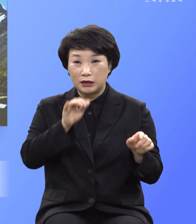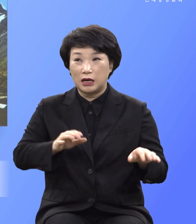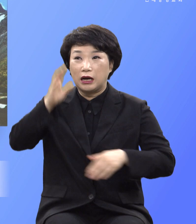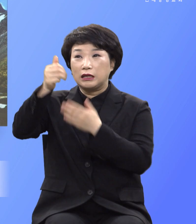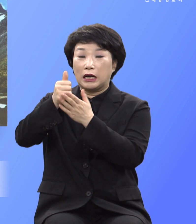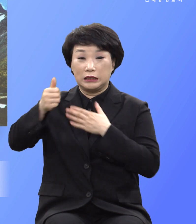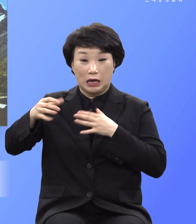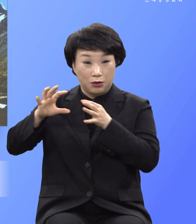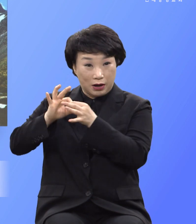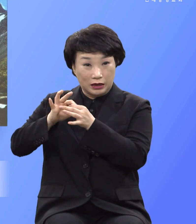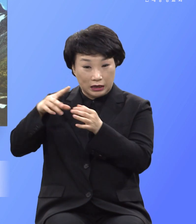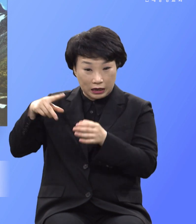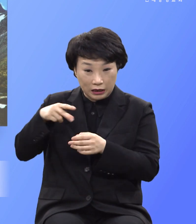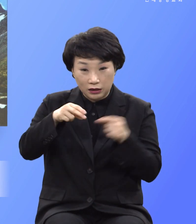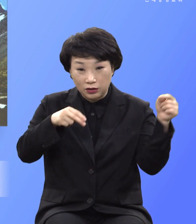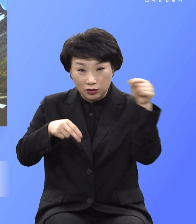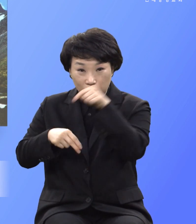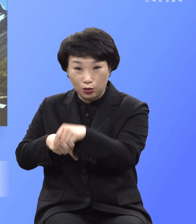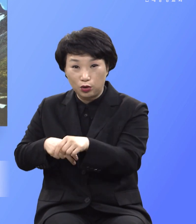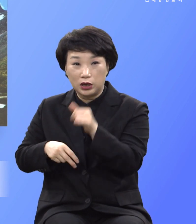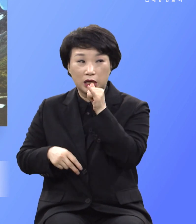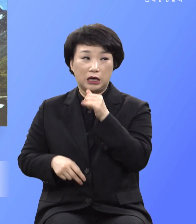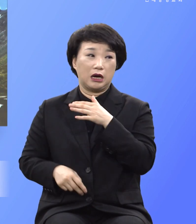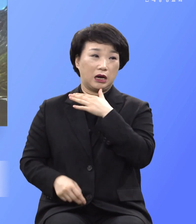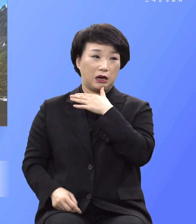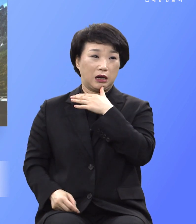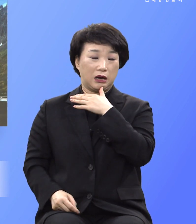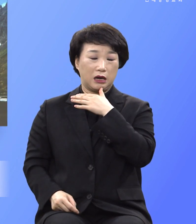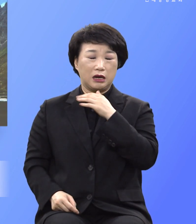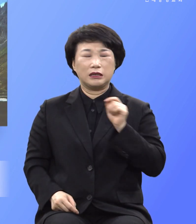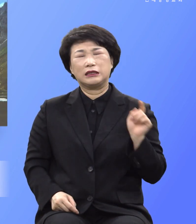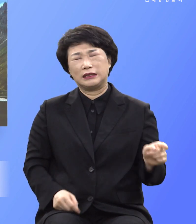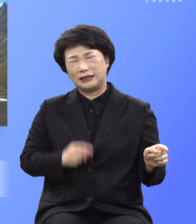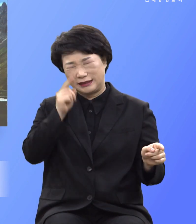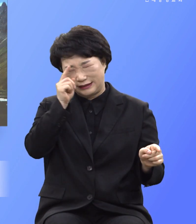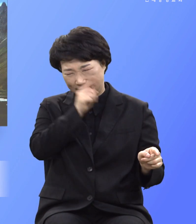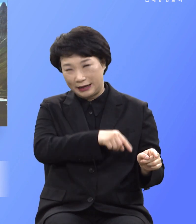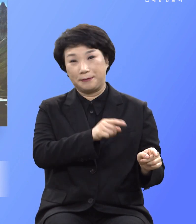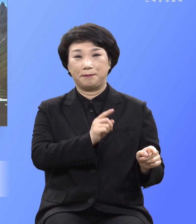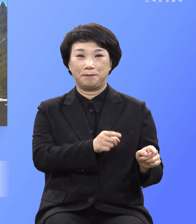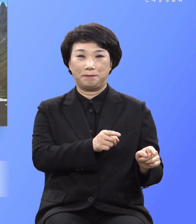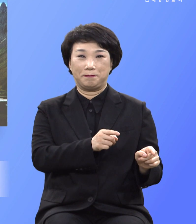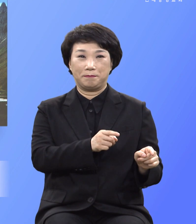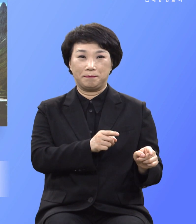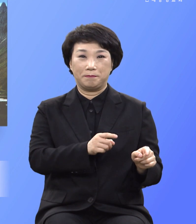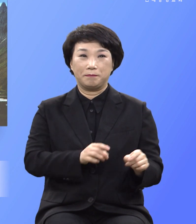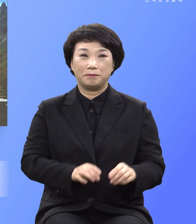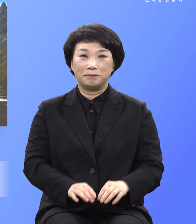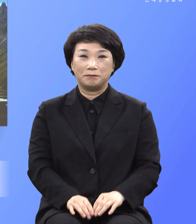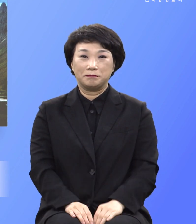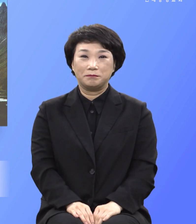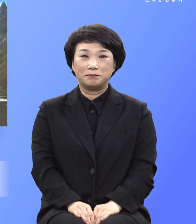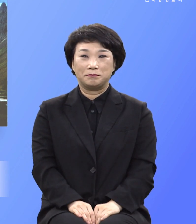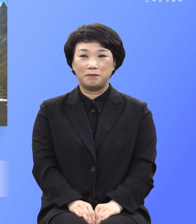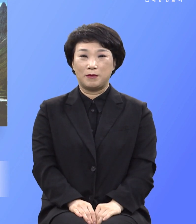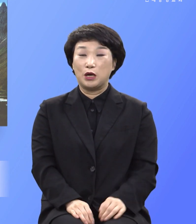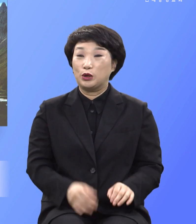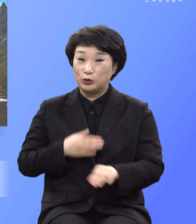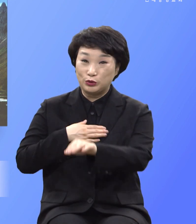관계를 파괴하는 자요 아주 못된 녀석이니 우리는 하나님